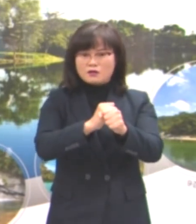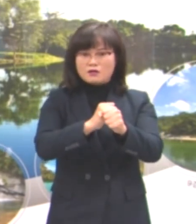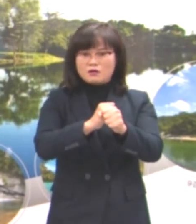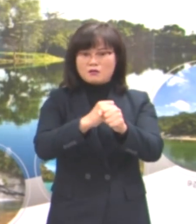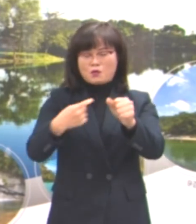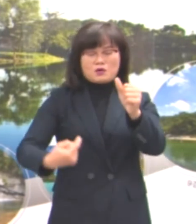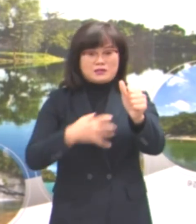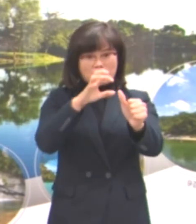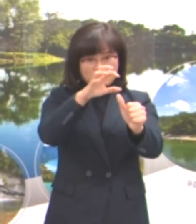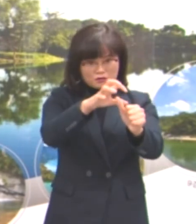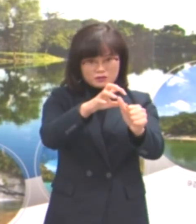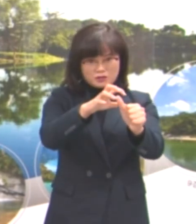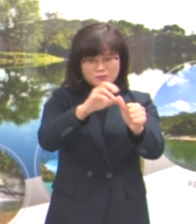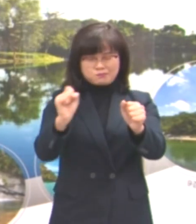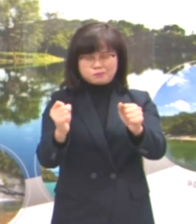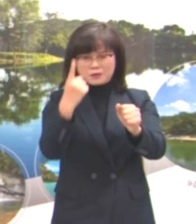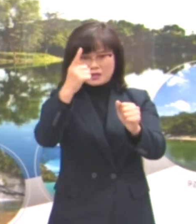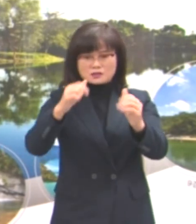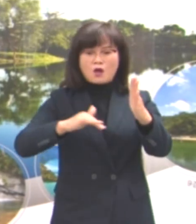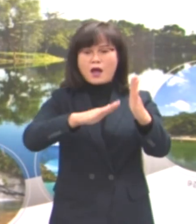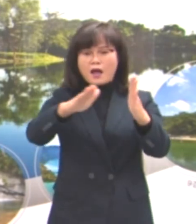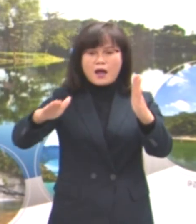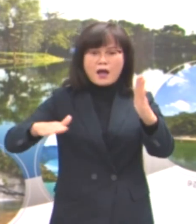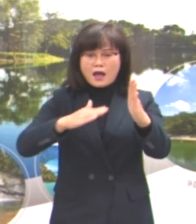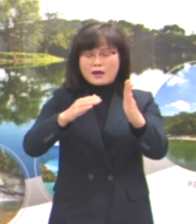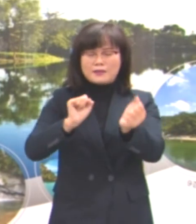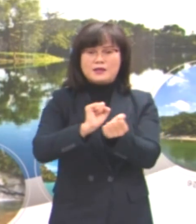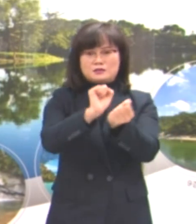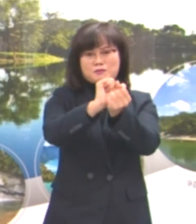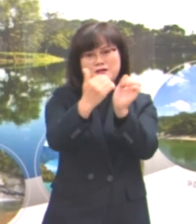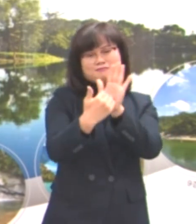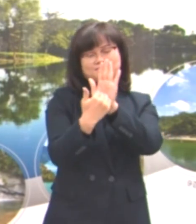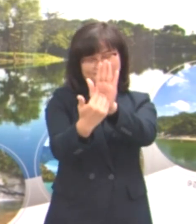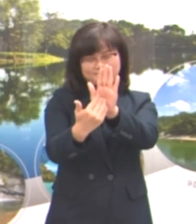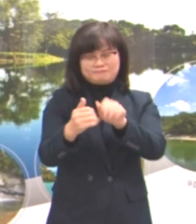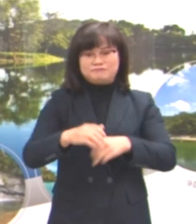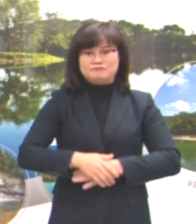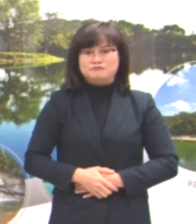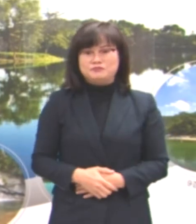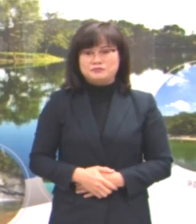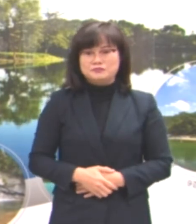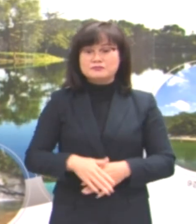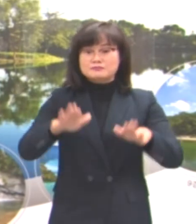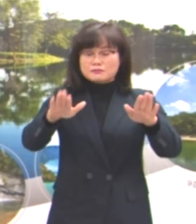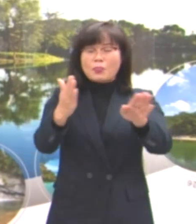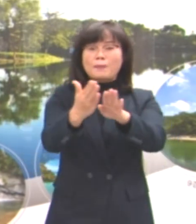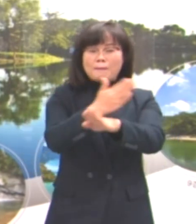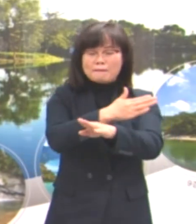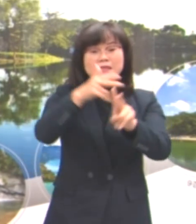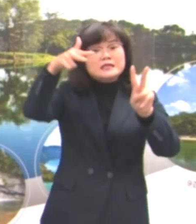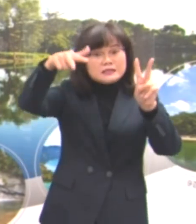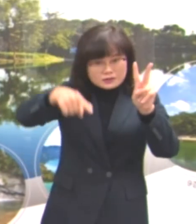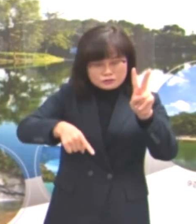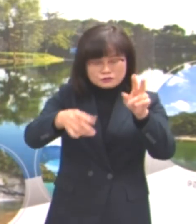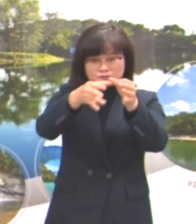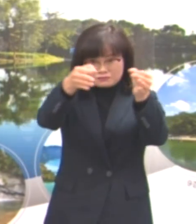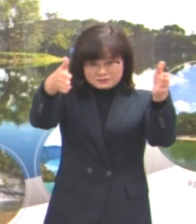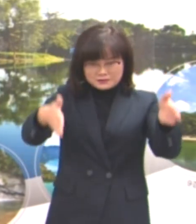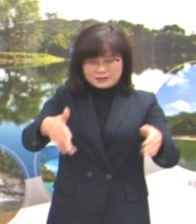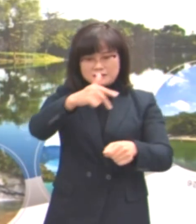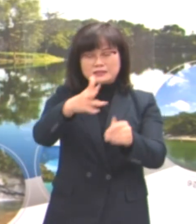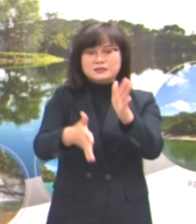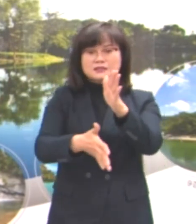전파를 원천 차단토록 하겠습니다. 오늘부터 2주간 제천시